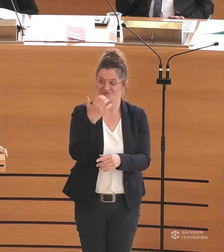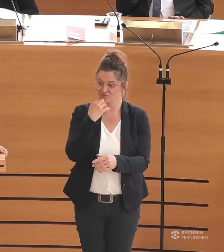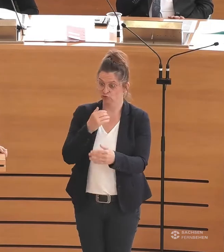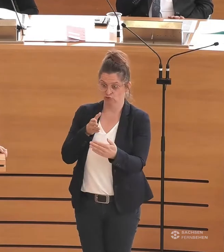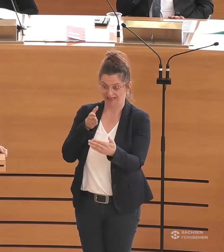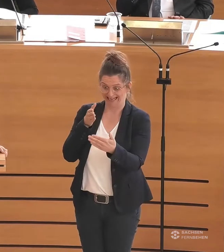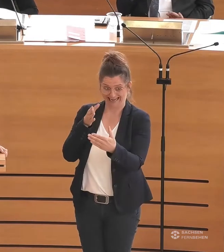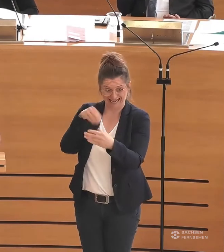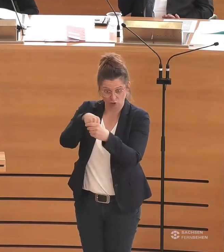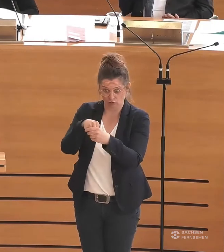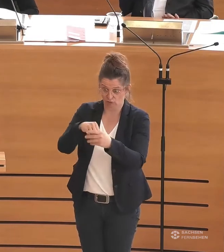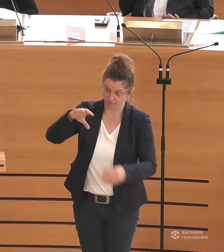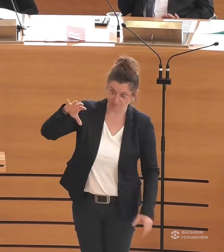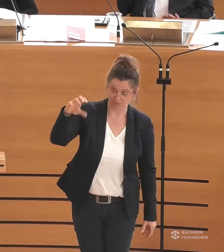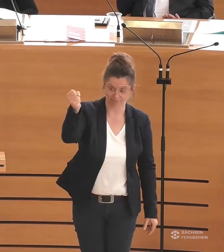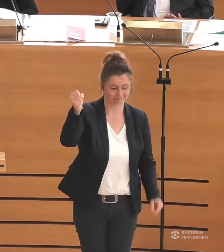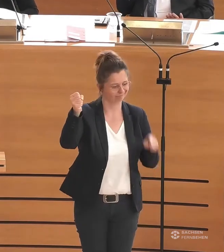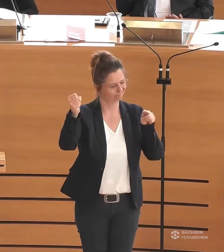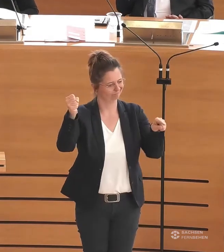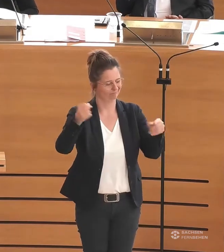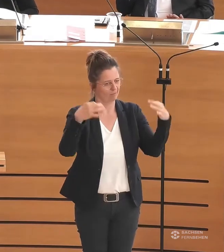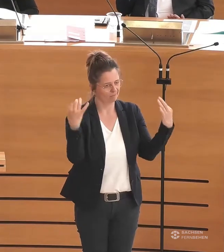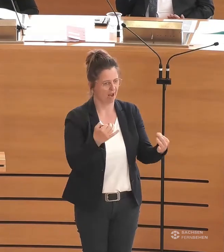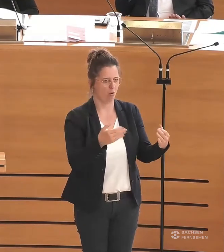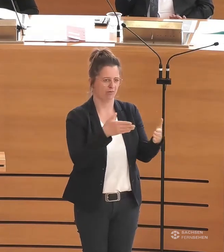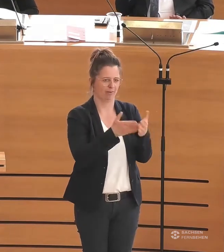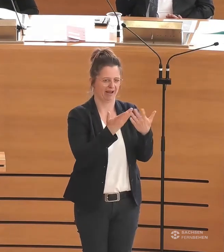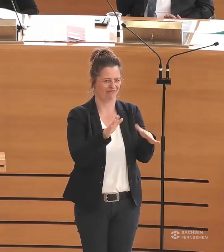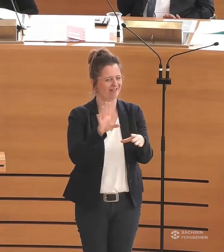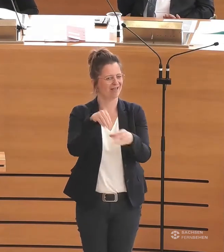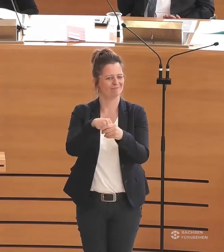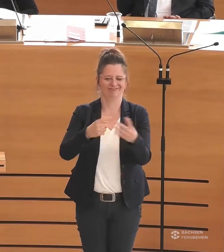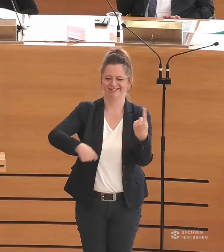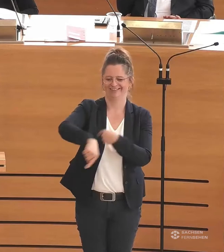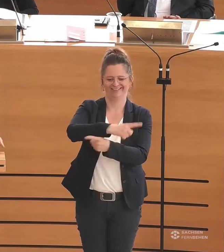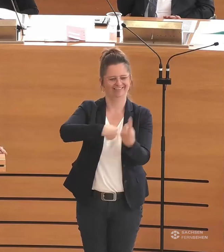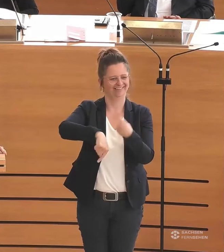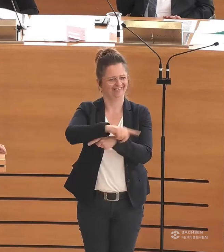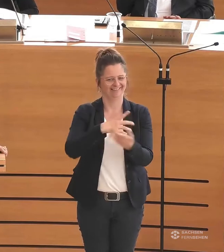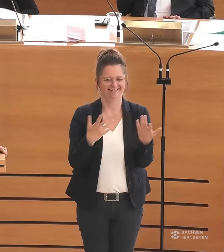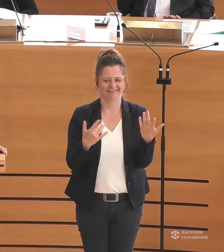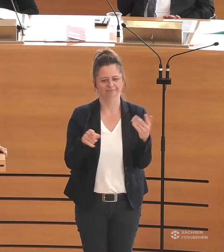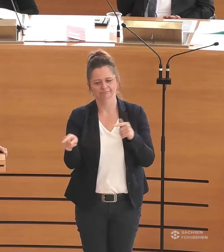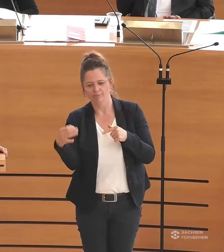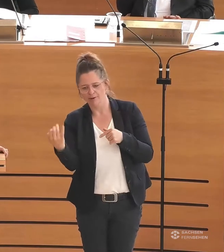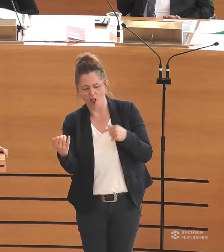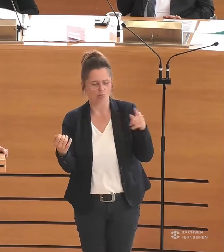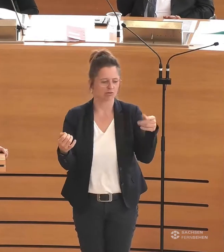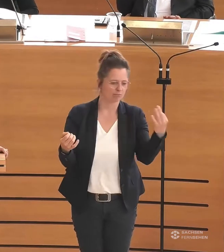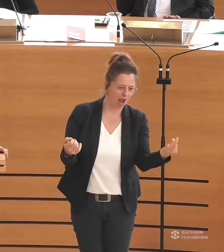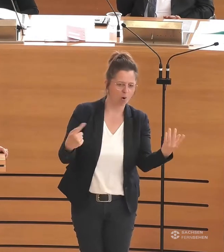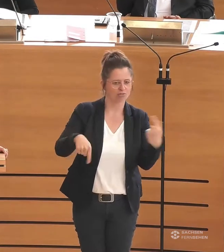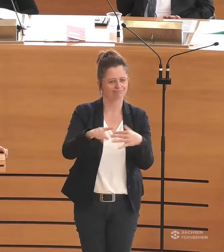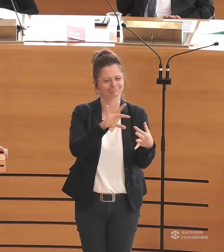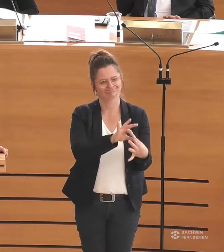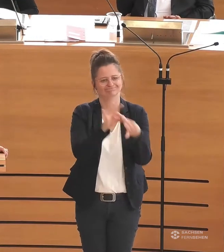wirklich gestalten zu können, brauchen wir die Barrierefreiheit. Es ist also ein Kreislauf, der sich auch ständig bewegt. Und ja, es